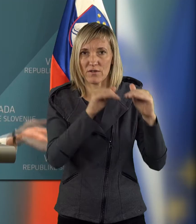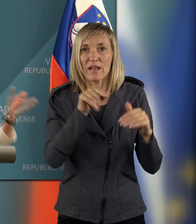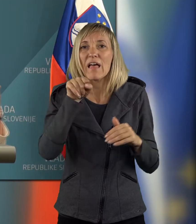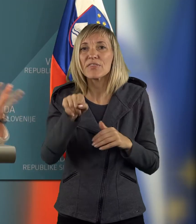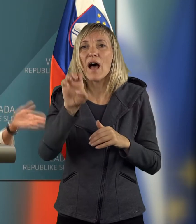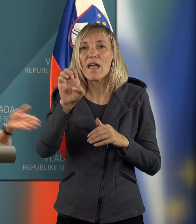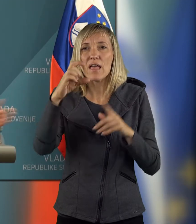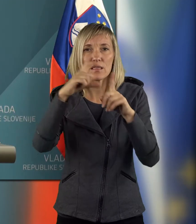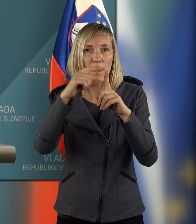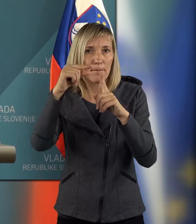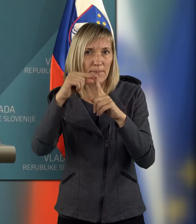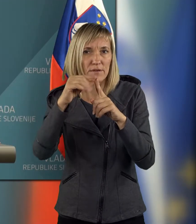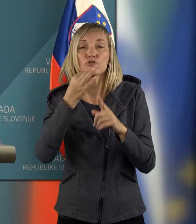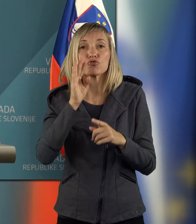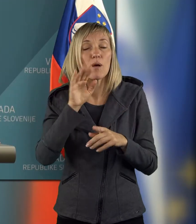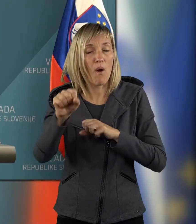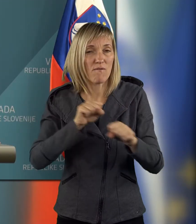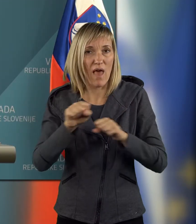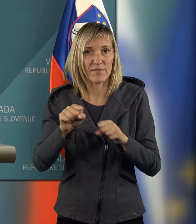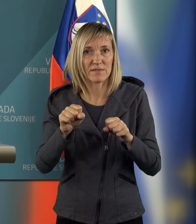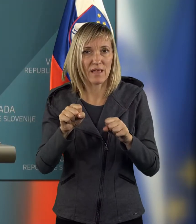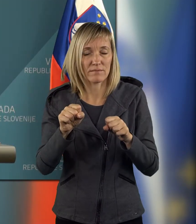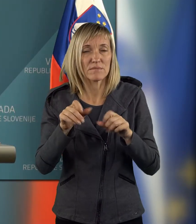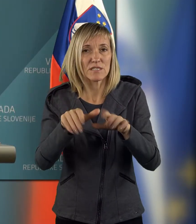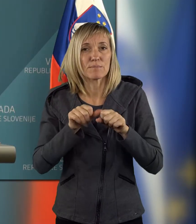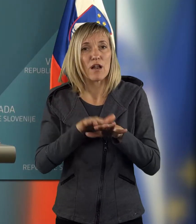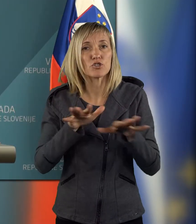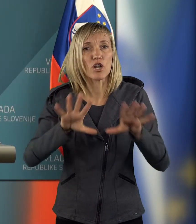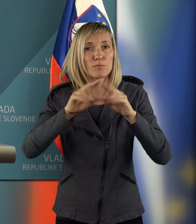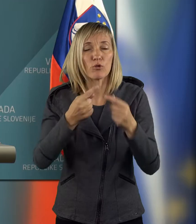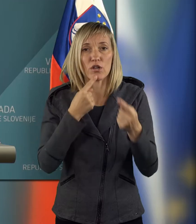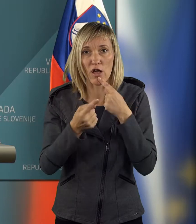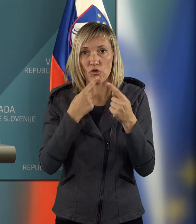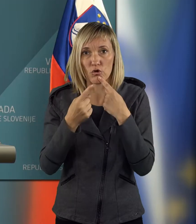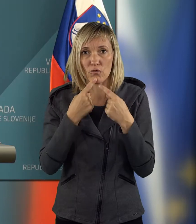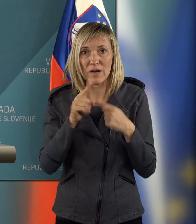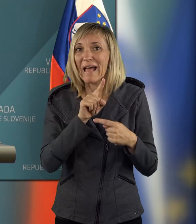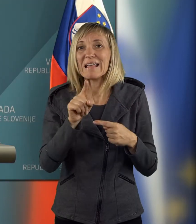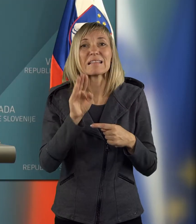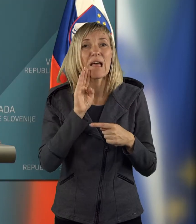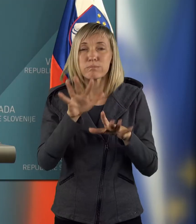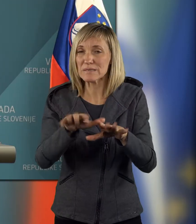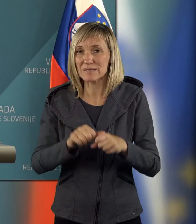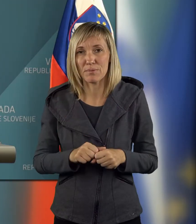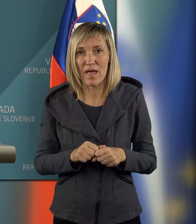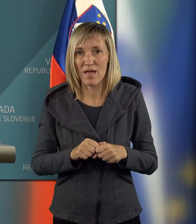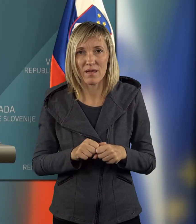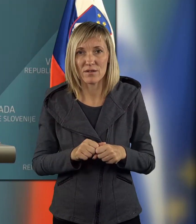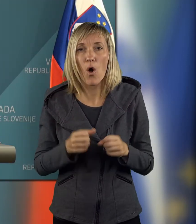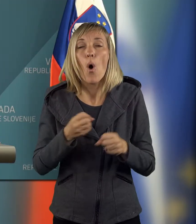ki bi se zdaj, če bo vlada sprejela to širitev splošnega dogovora, ne bi sprejel,